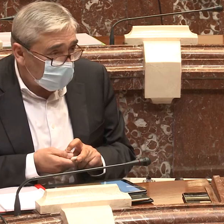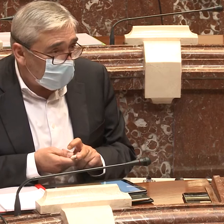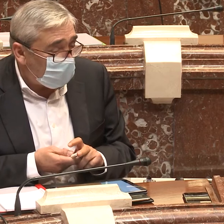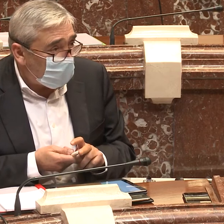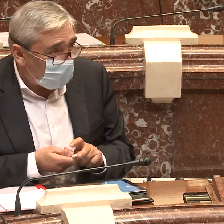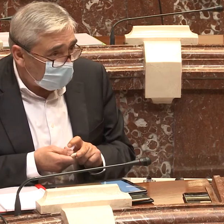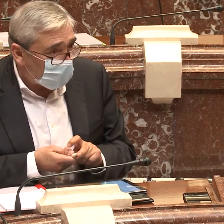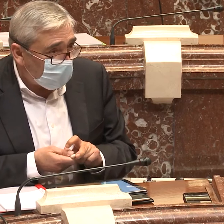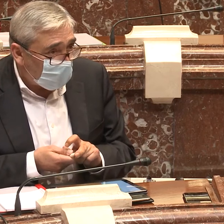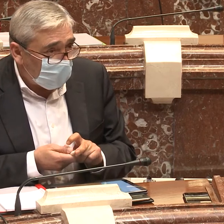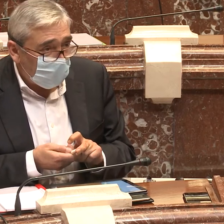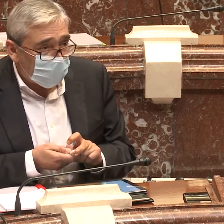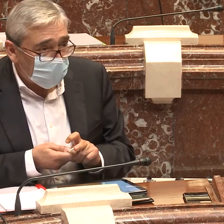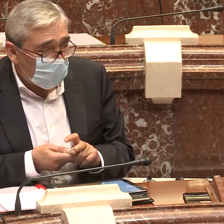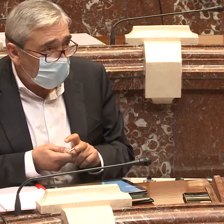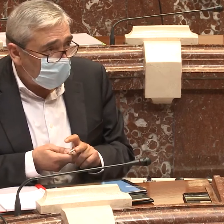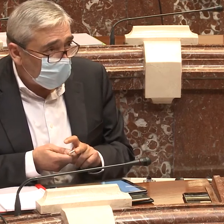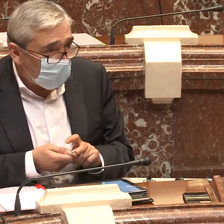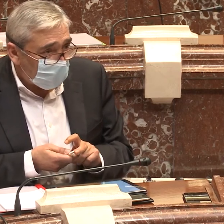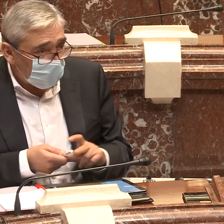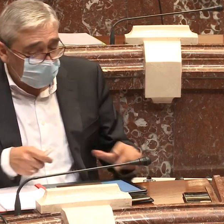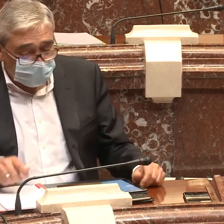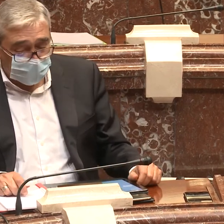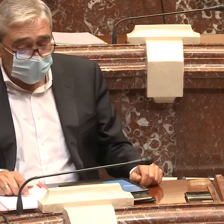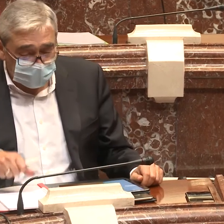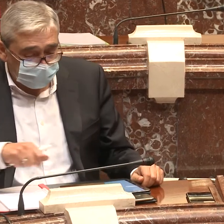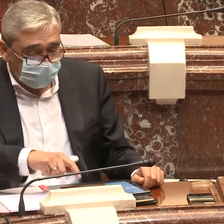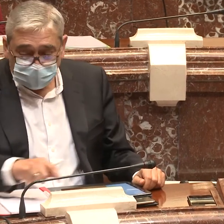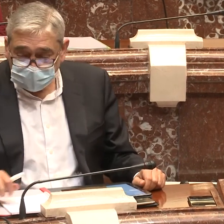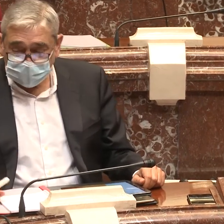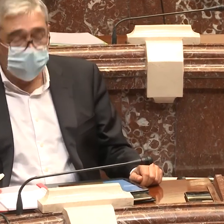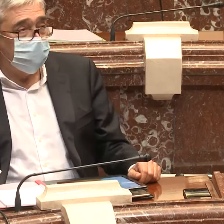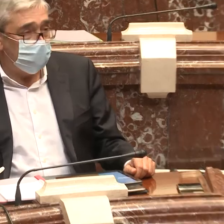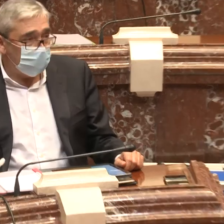logros y reivindicaciones que son buenas para las personas con discapacidad. Nada más.